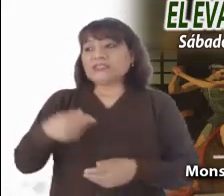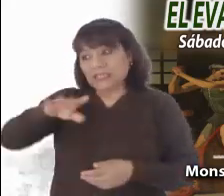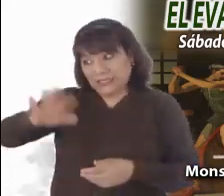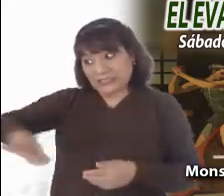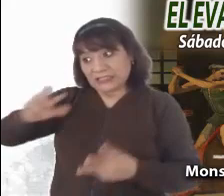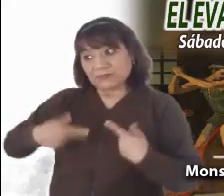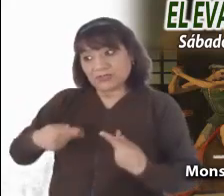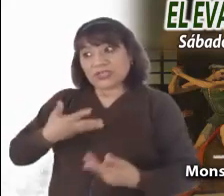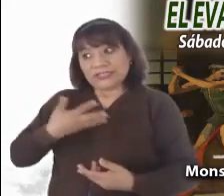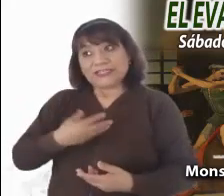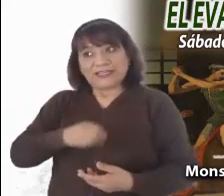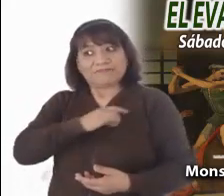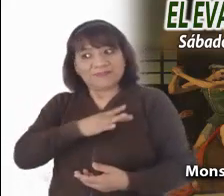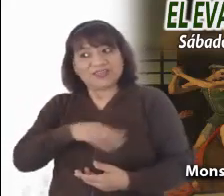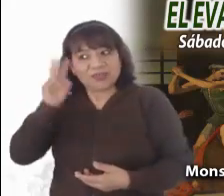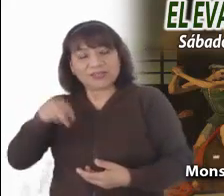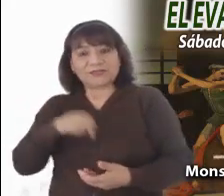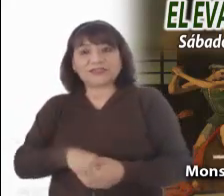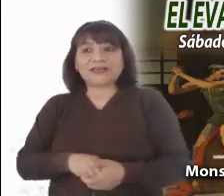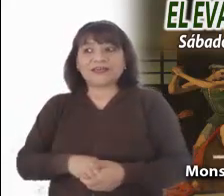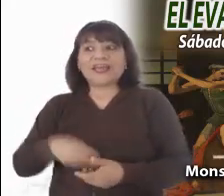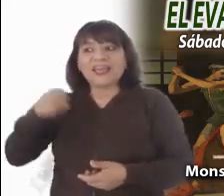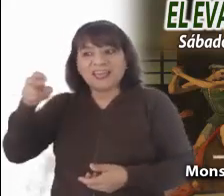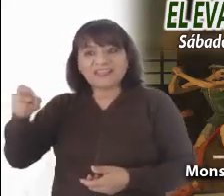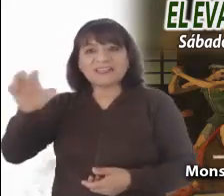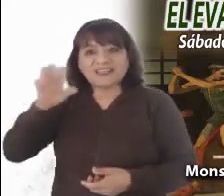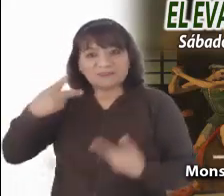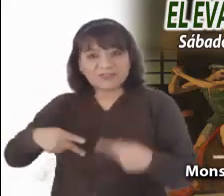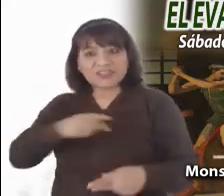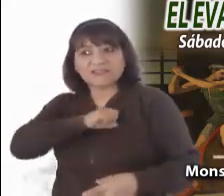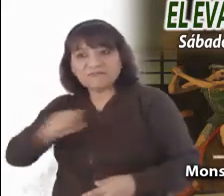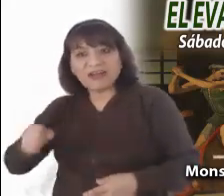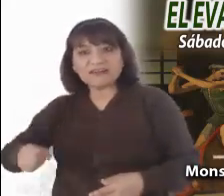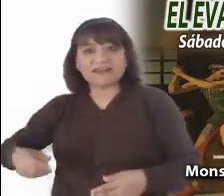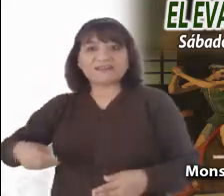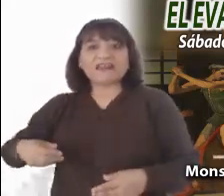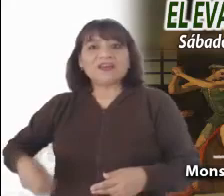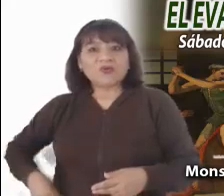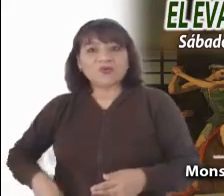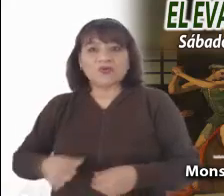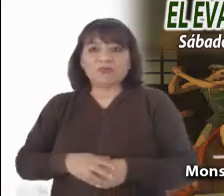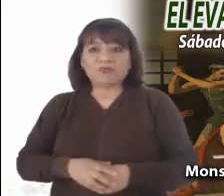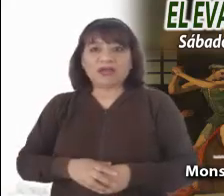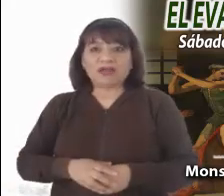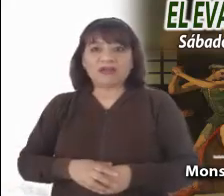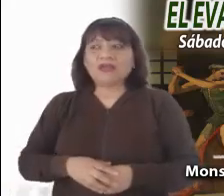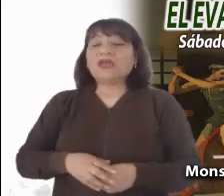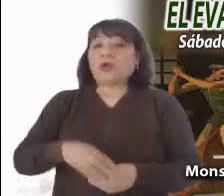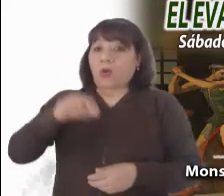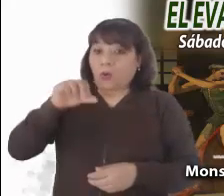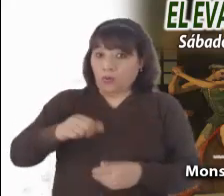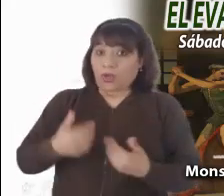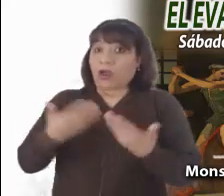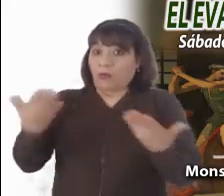a la verdad y el bien común parecerían ser las verdaderas causas de su muerte. Hoy